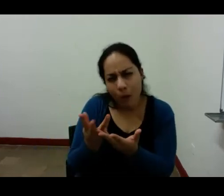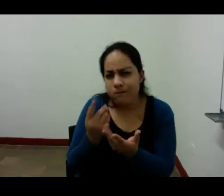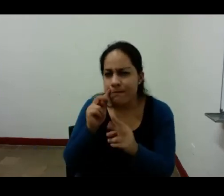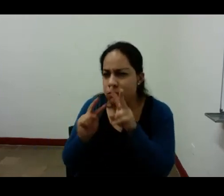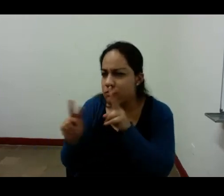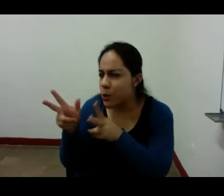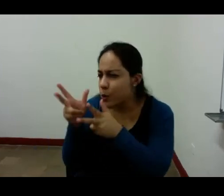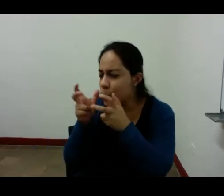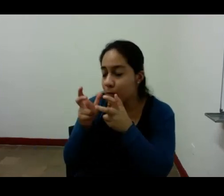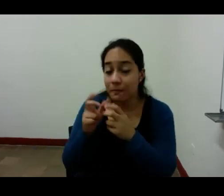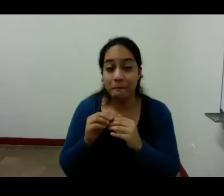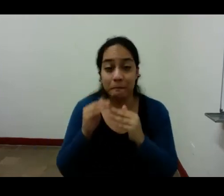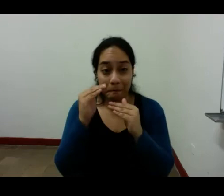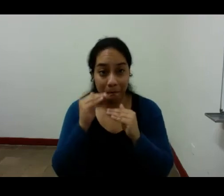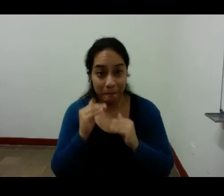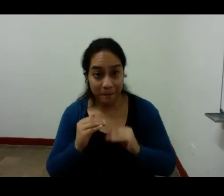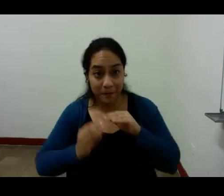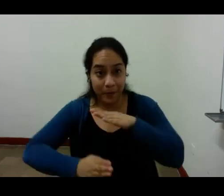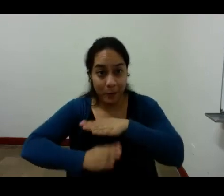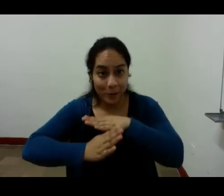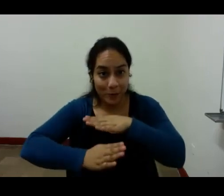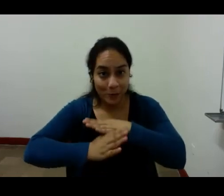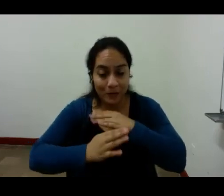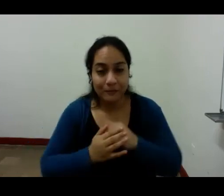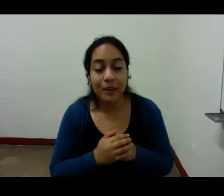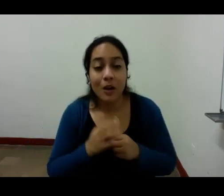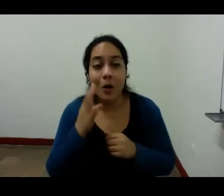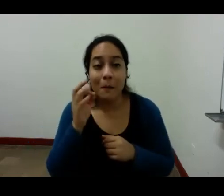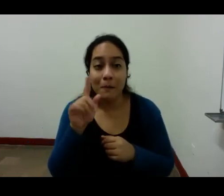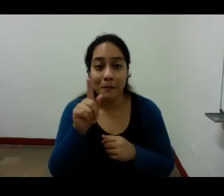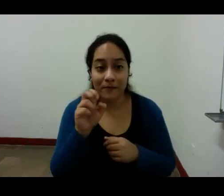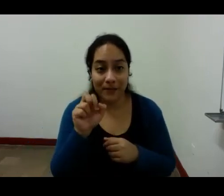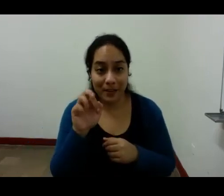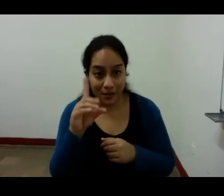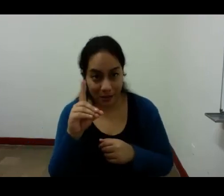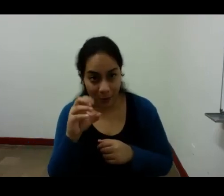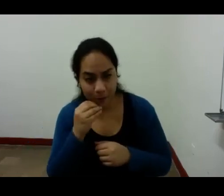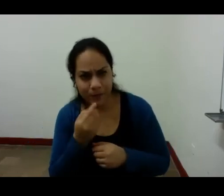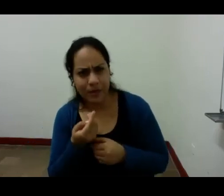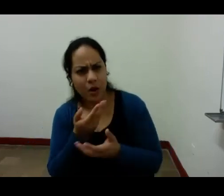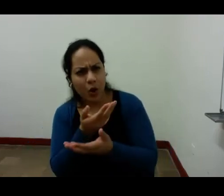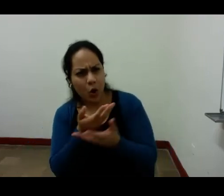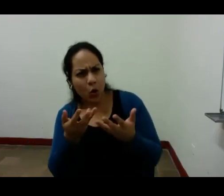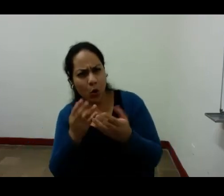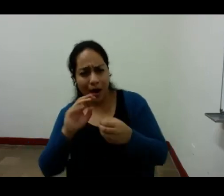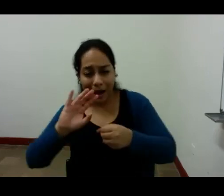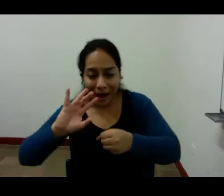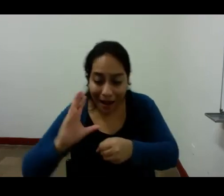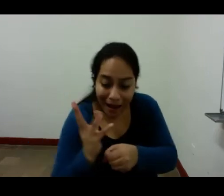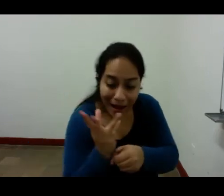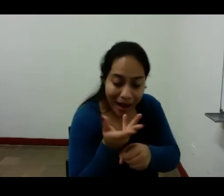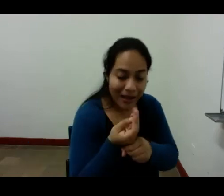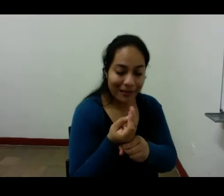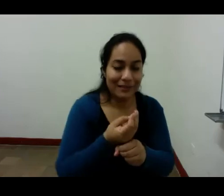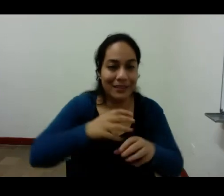dice Pessoa Bernardo Suárez el arte es un aislamiento